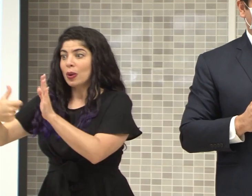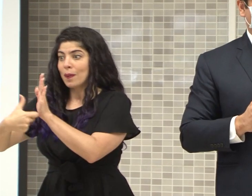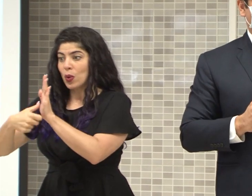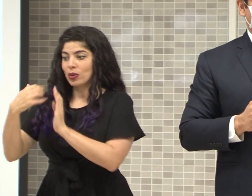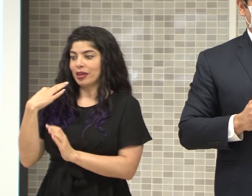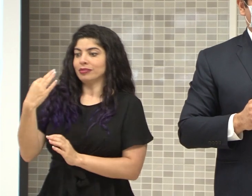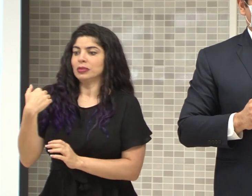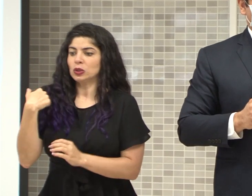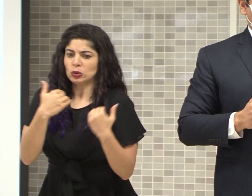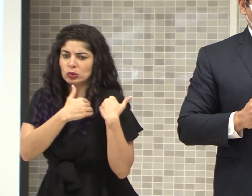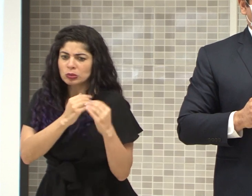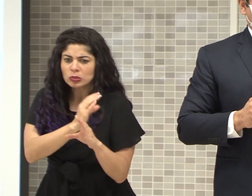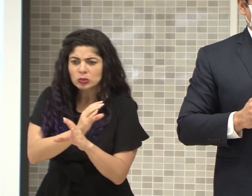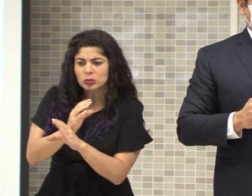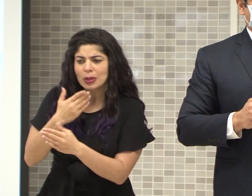en una elección.